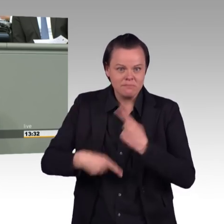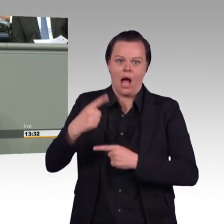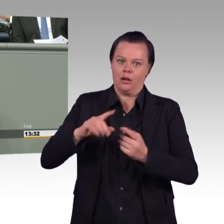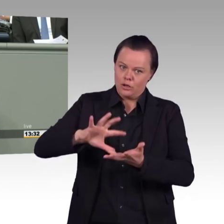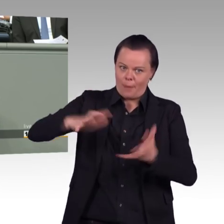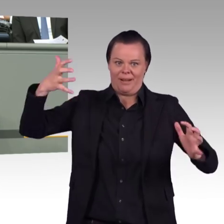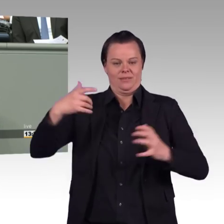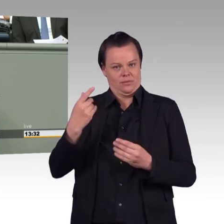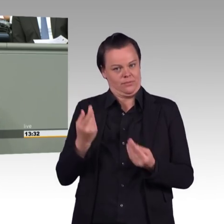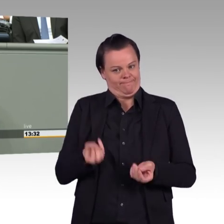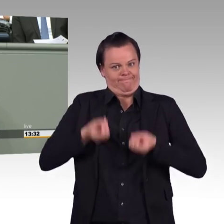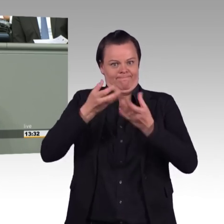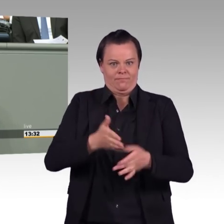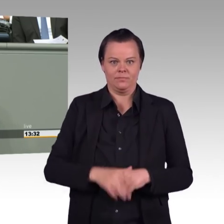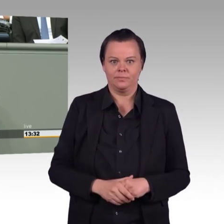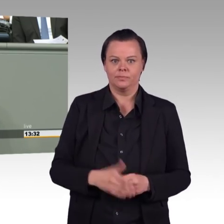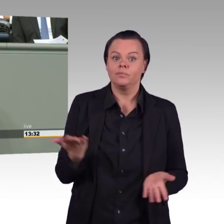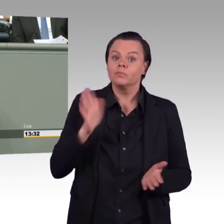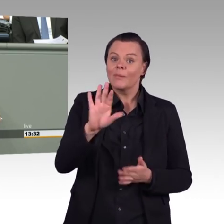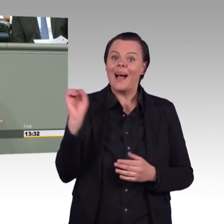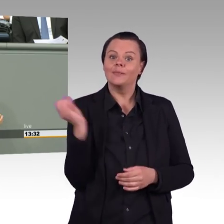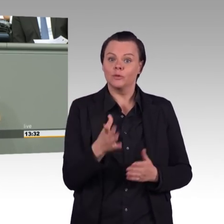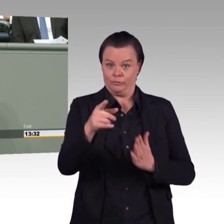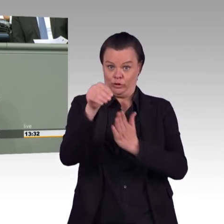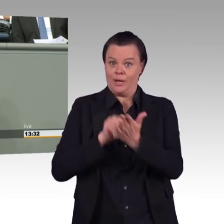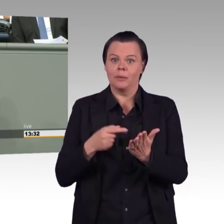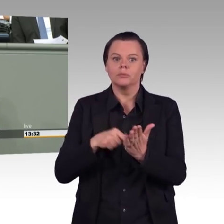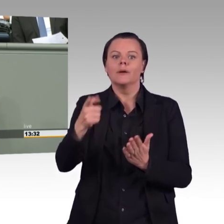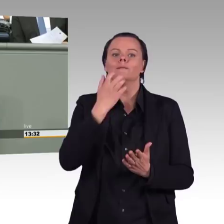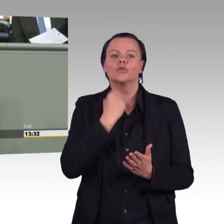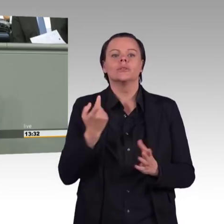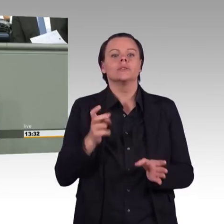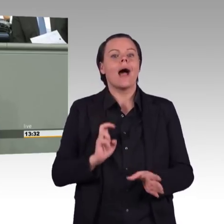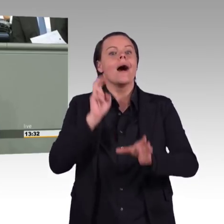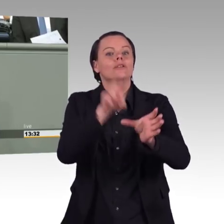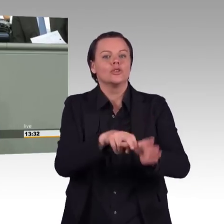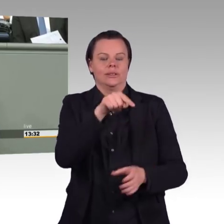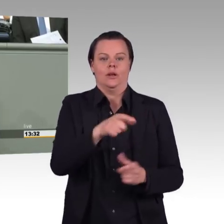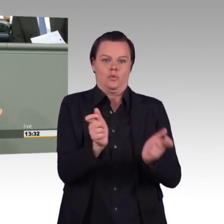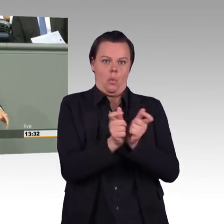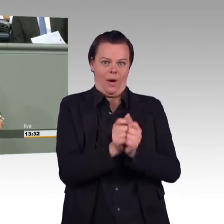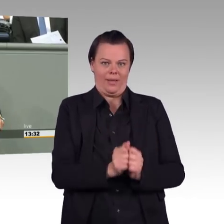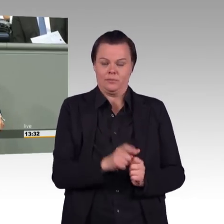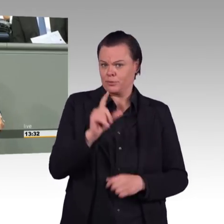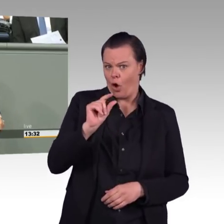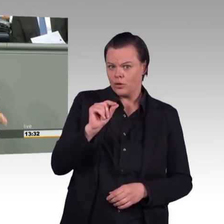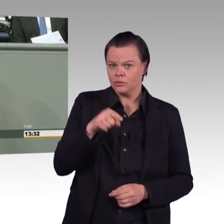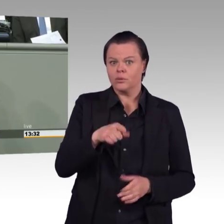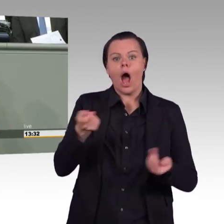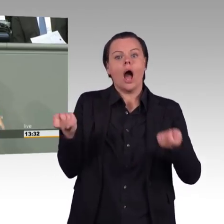das? Es bedeutet nämlich auch eine gewisse Rücksichtslosigkeit. ich komme dazu. Bitte schön, Herr Griecher. Bitte, machen Sie